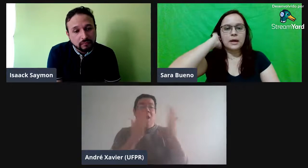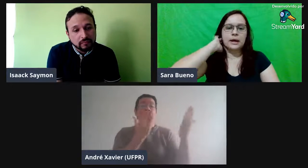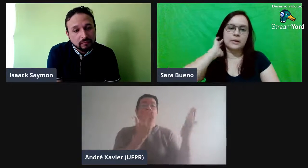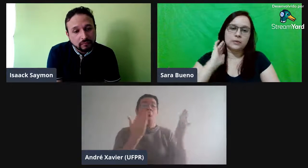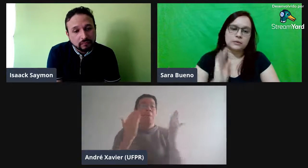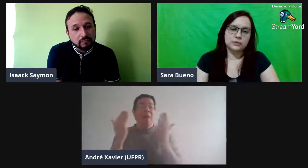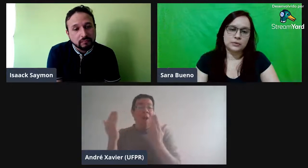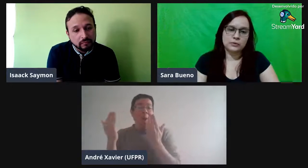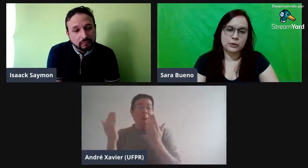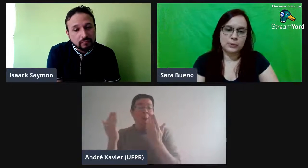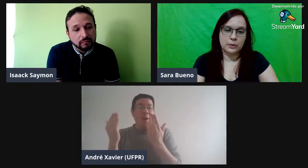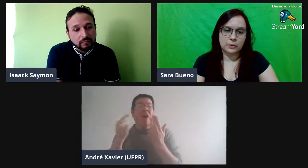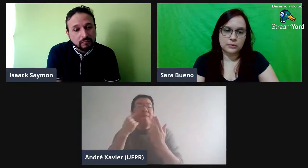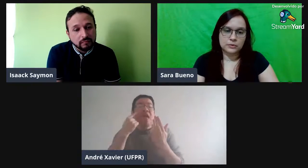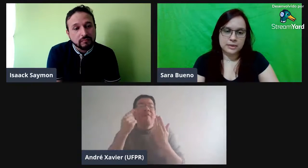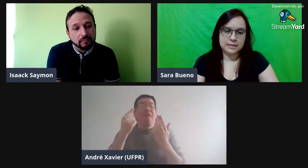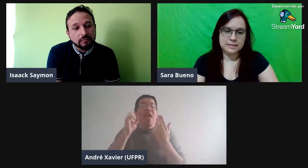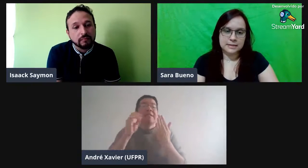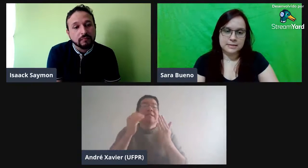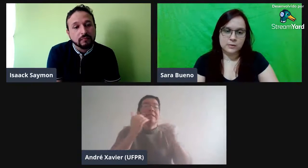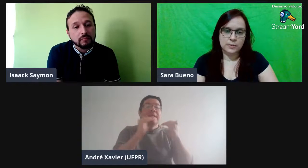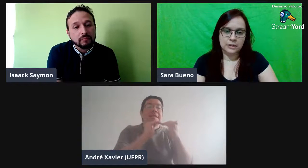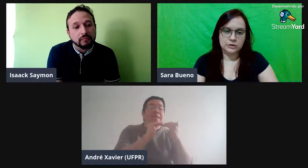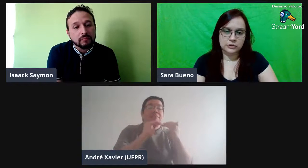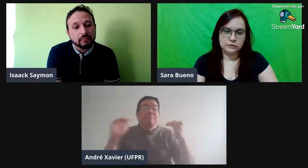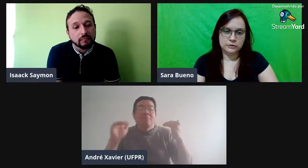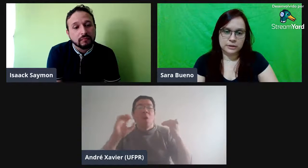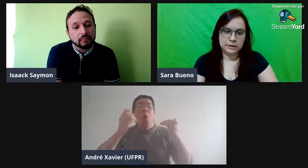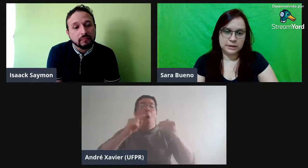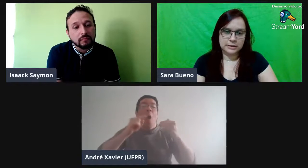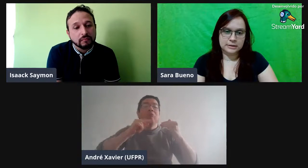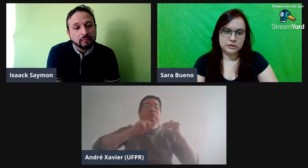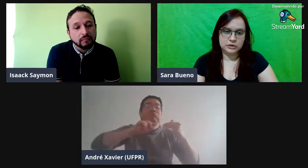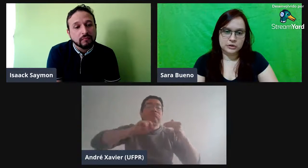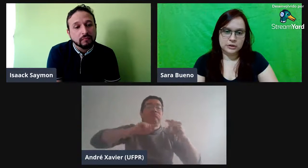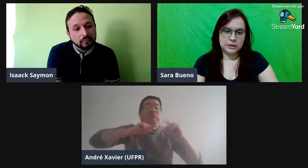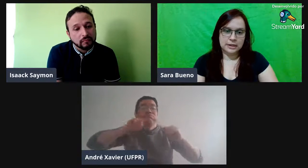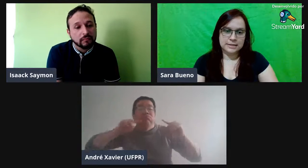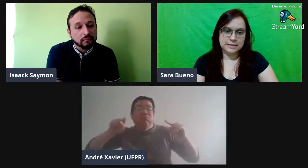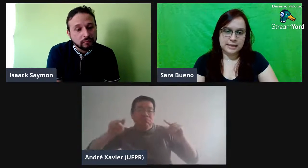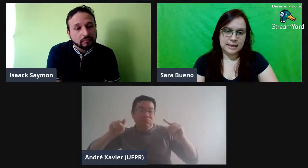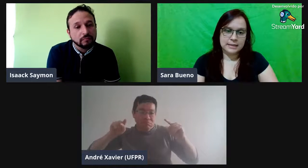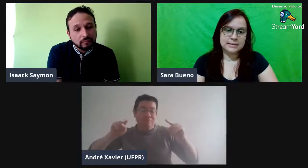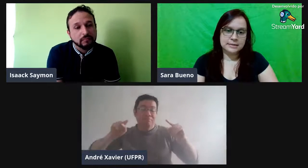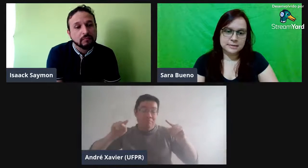É quando ficou pronto esse comparativo ali, né, de... essas análises.